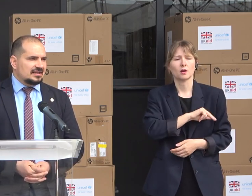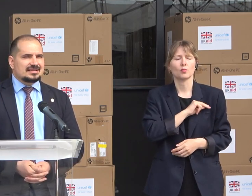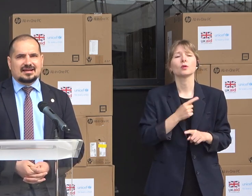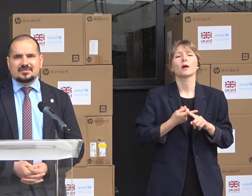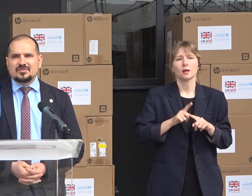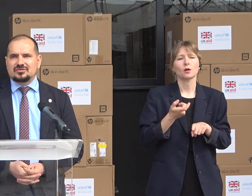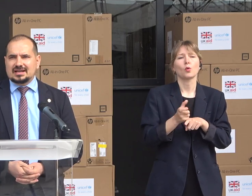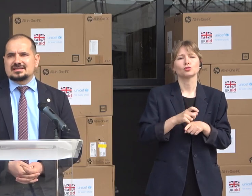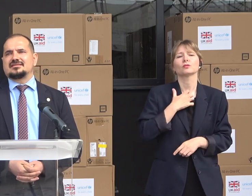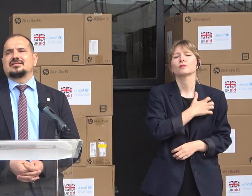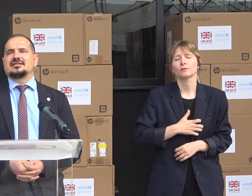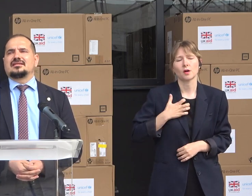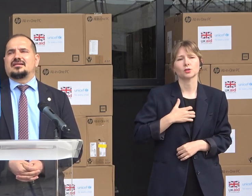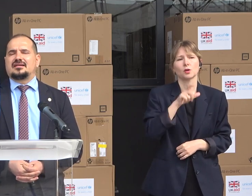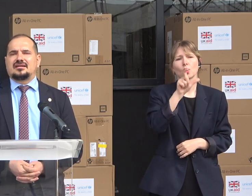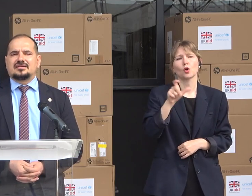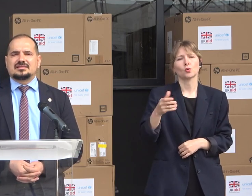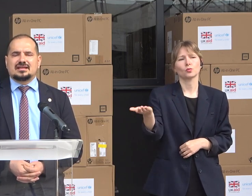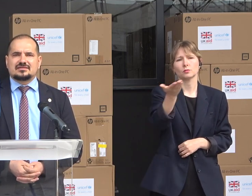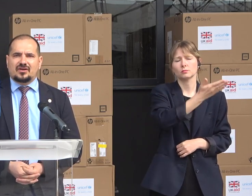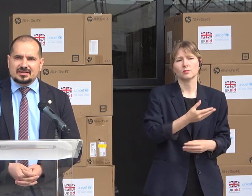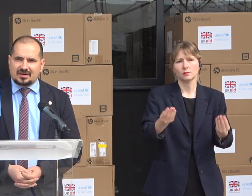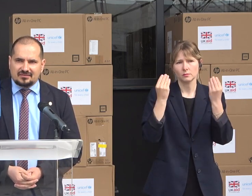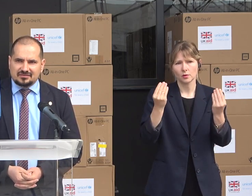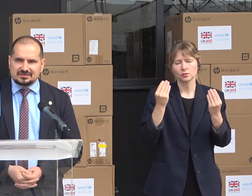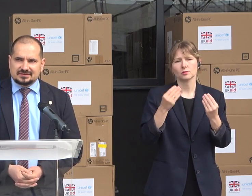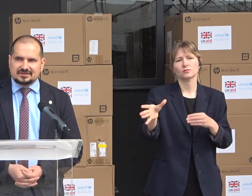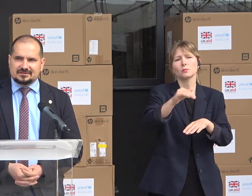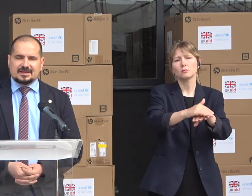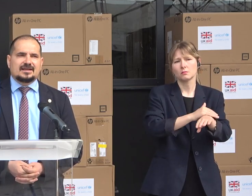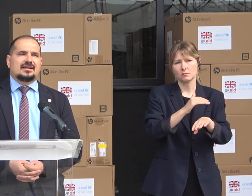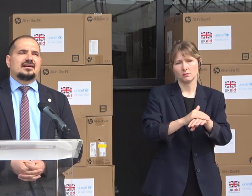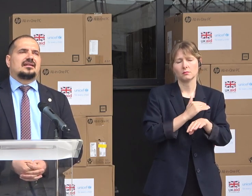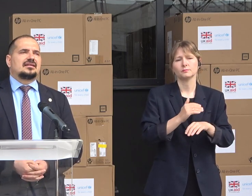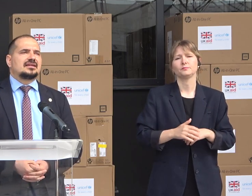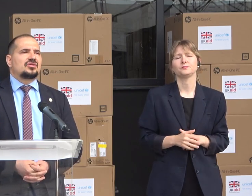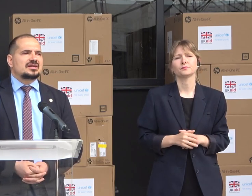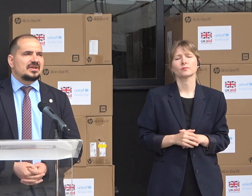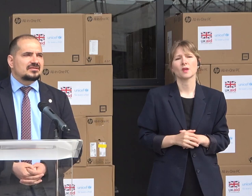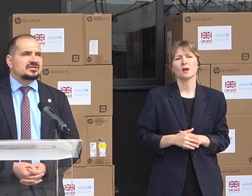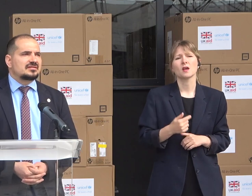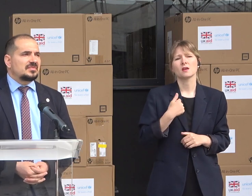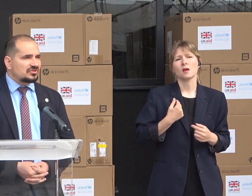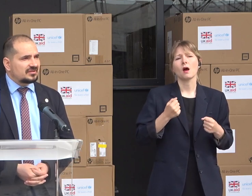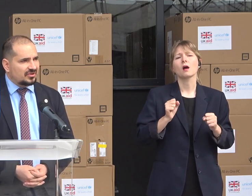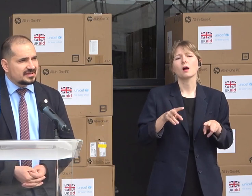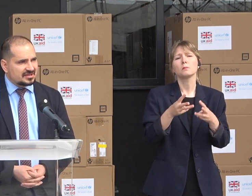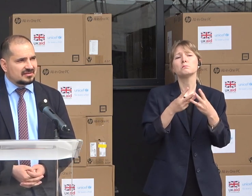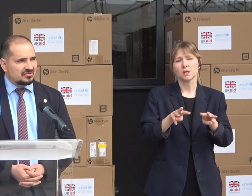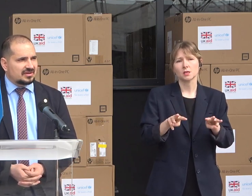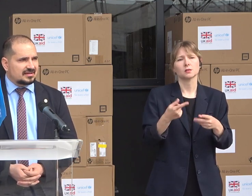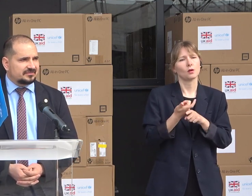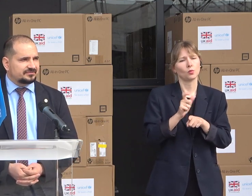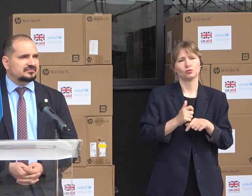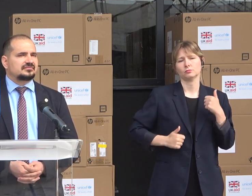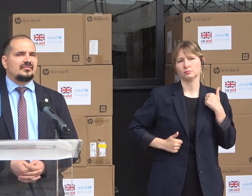extrem de minunați, sunteți foarte bravo. Eu, ca și ministru, sunt mândru de voi să